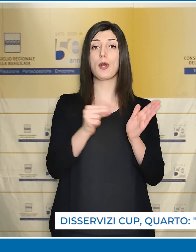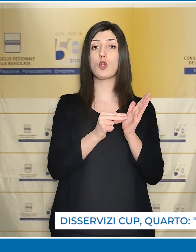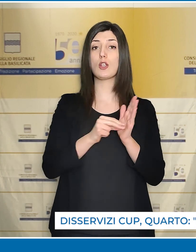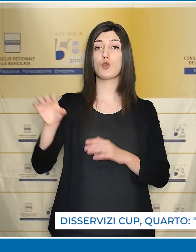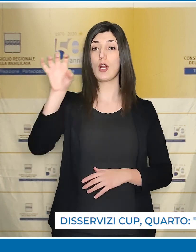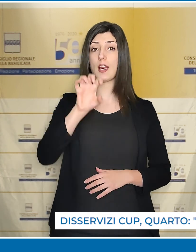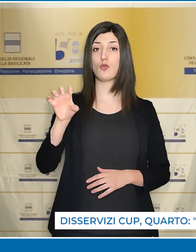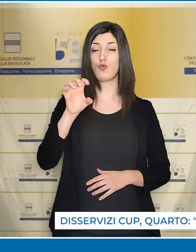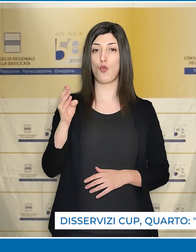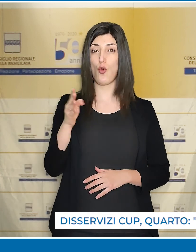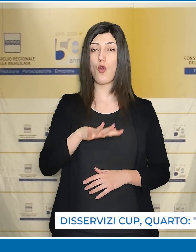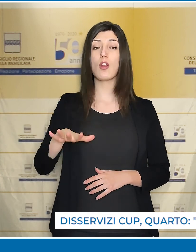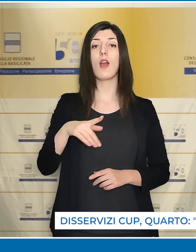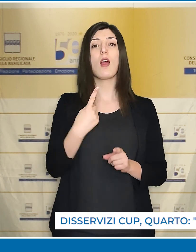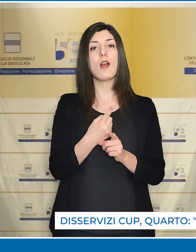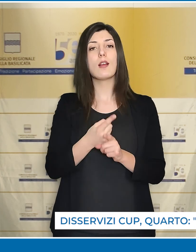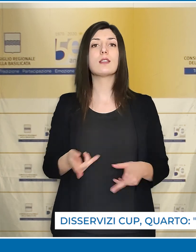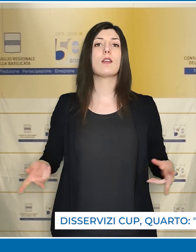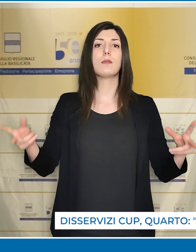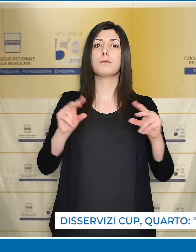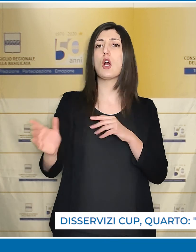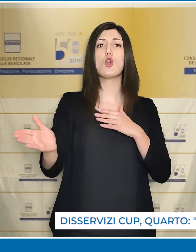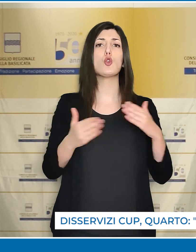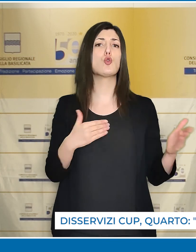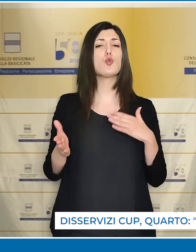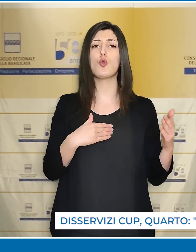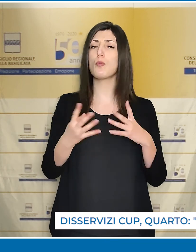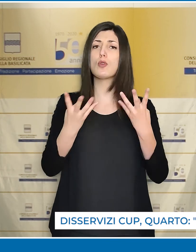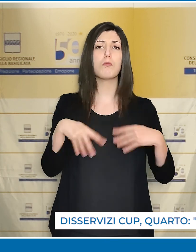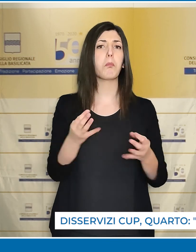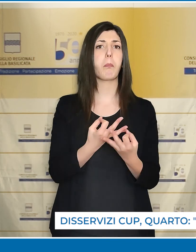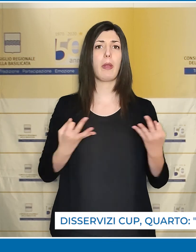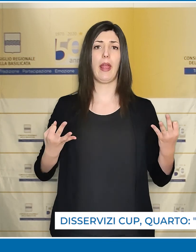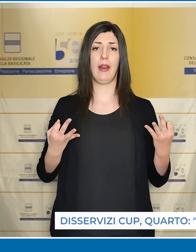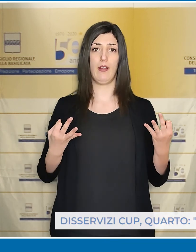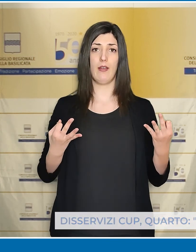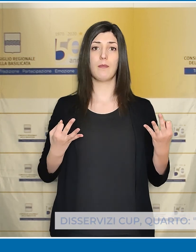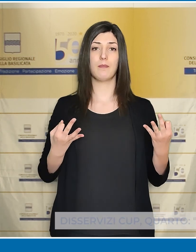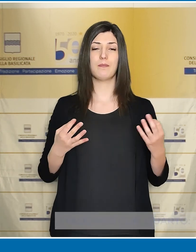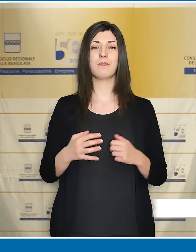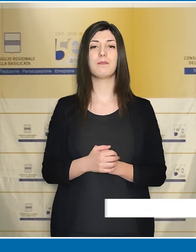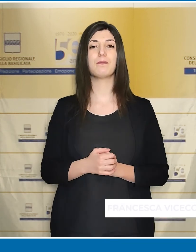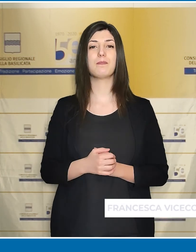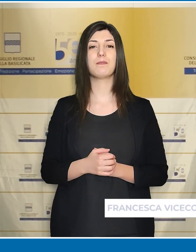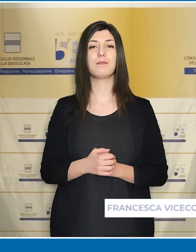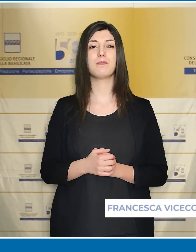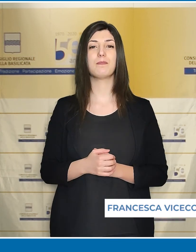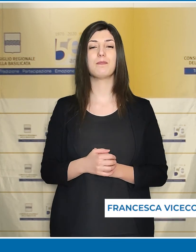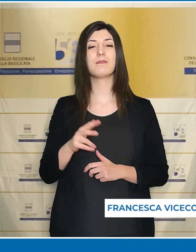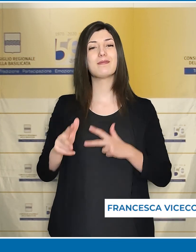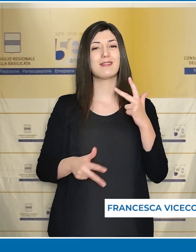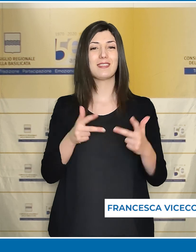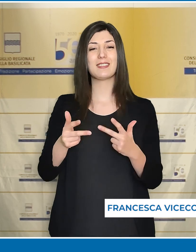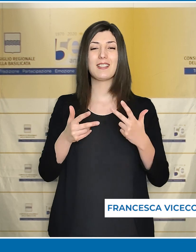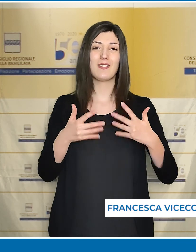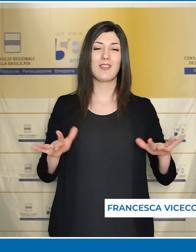di Prenotazione Regionale deve riprendere subito a funzionare. È tutto,